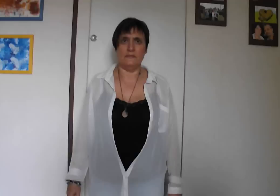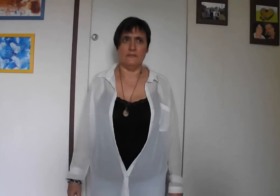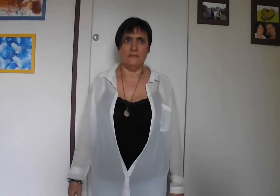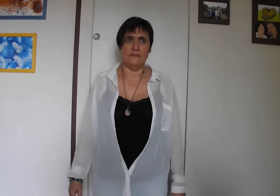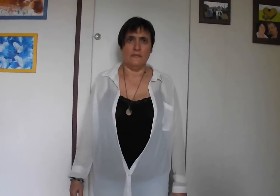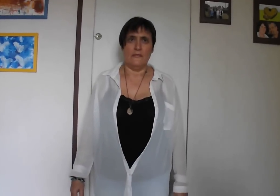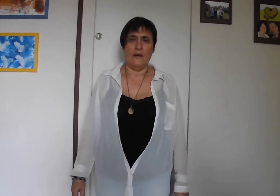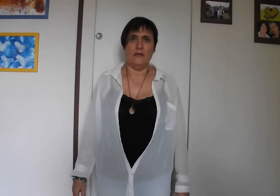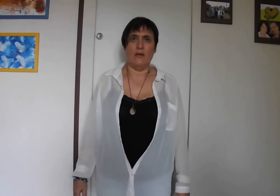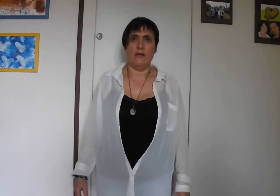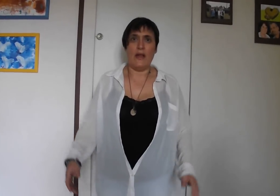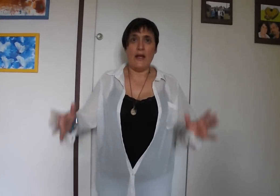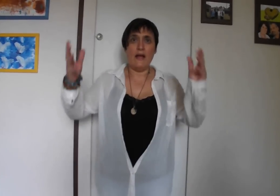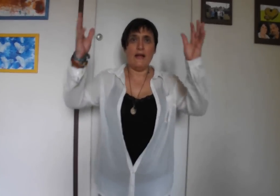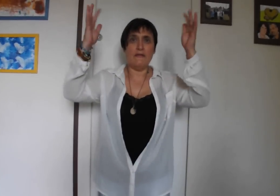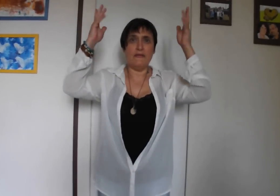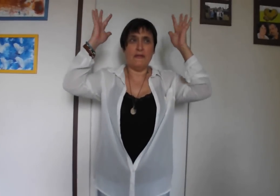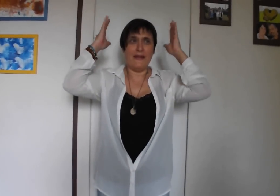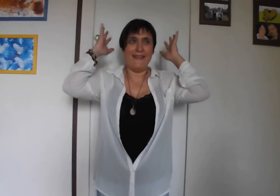Dans la forêt,